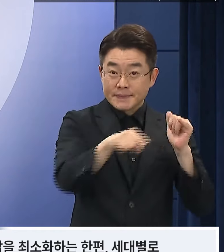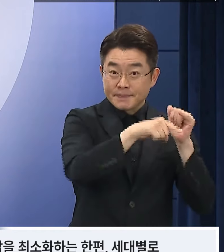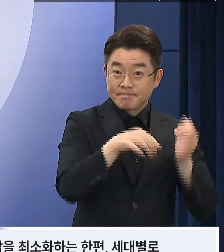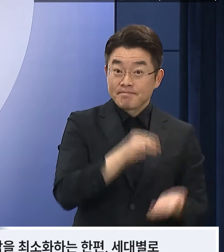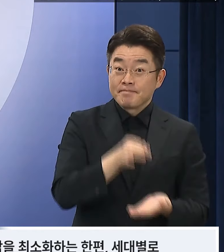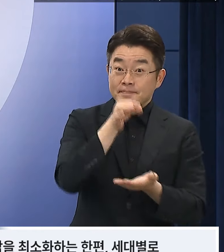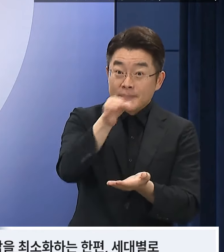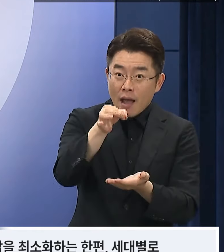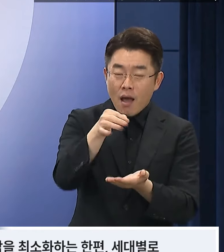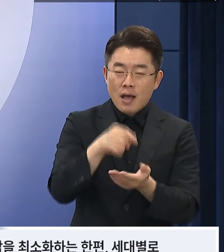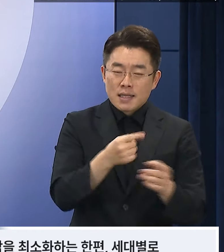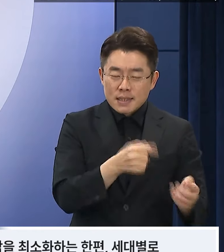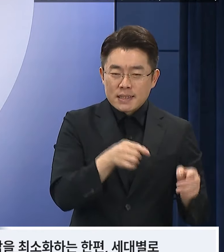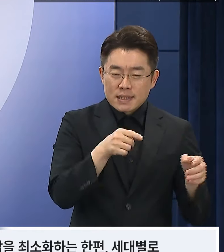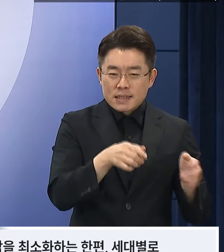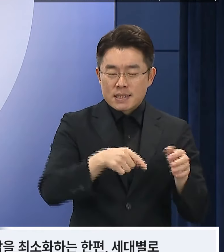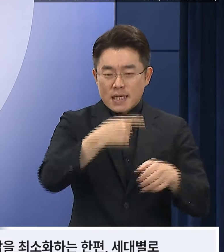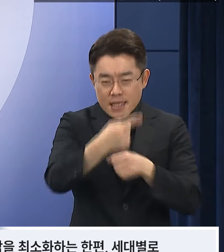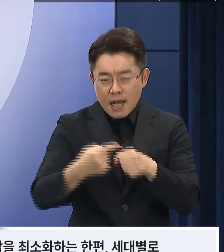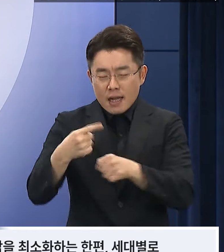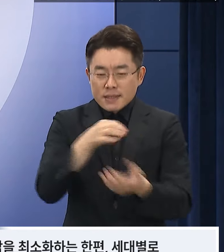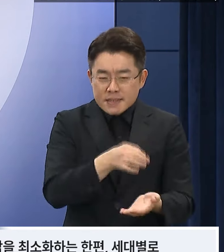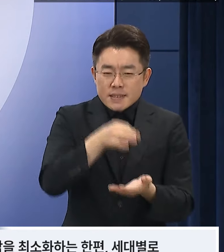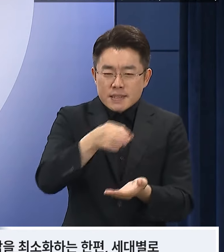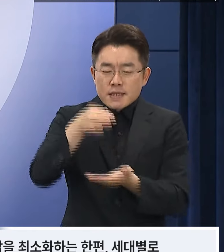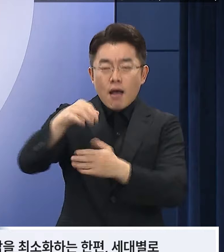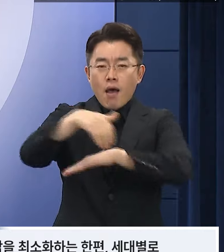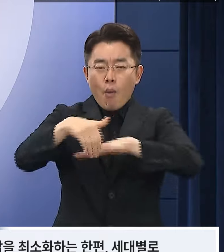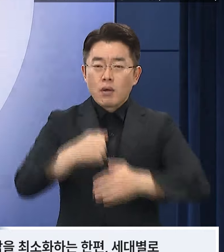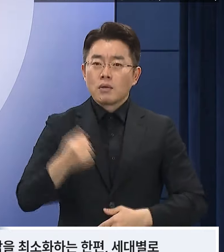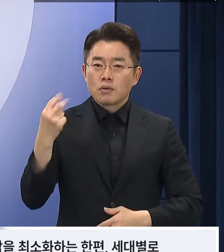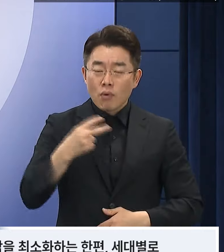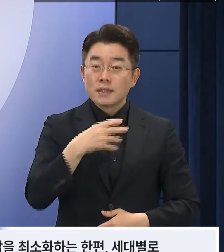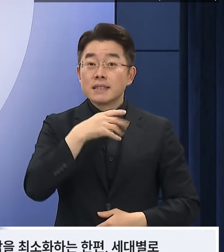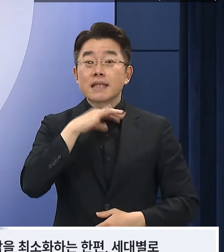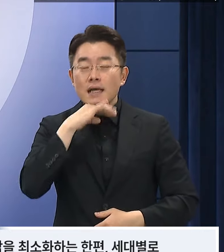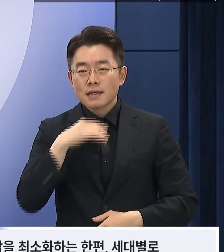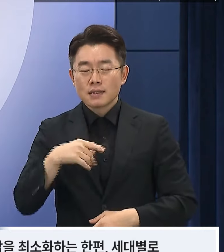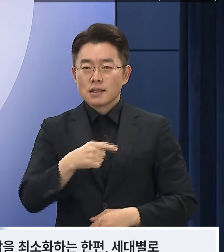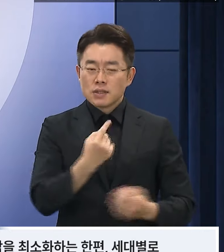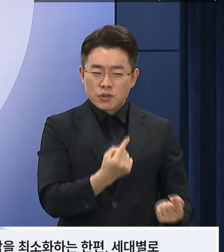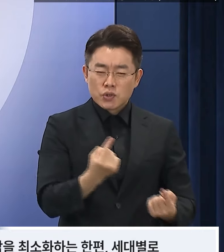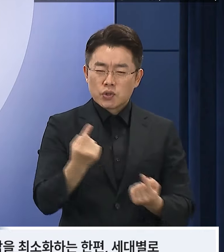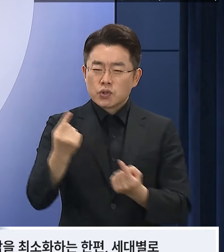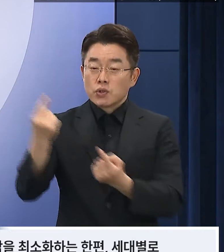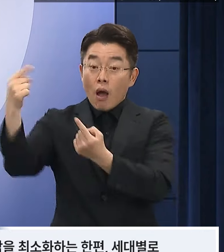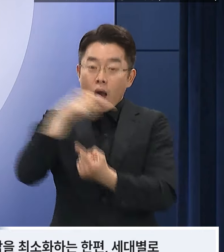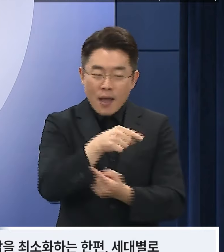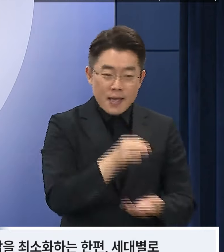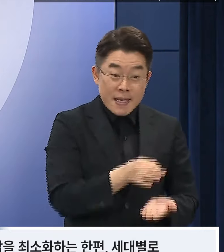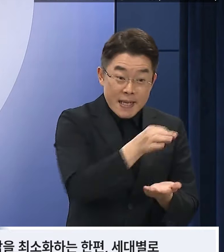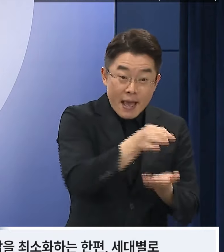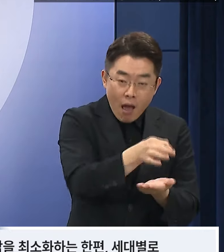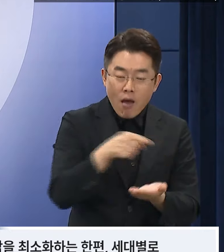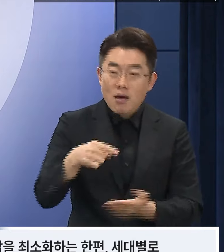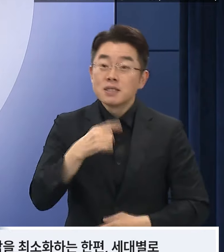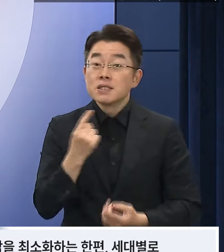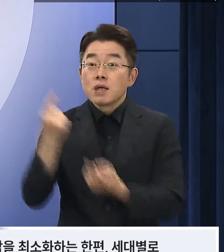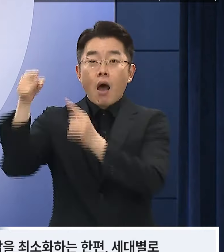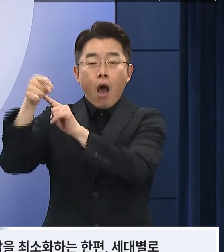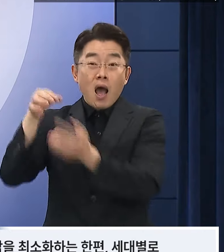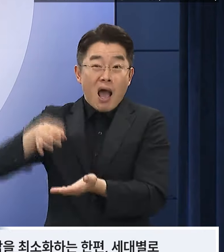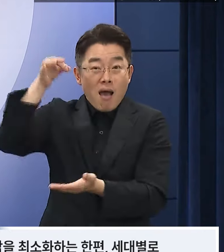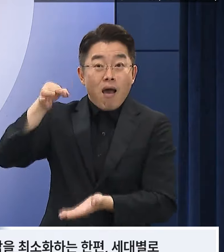부담을 최소화하는 한편 세대별로 보험료율 인상속도를 차동화해 미래세대 부담을